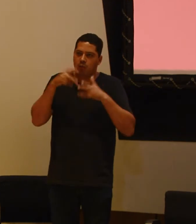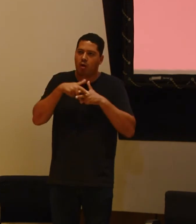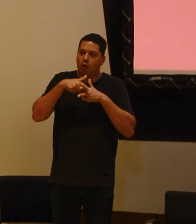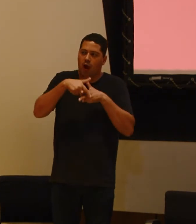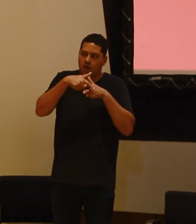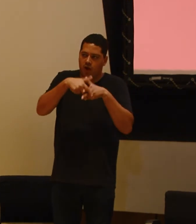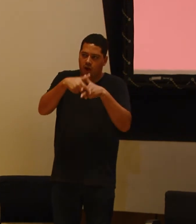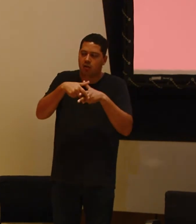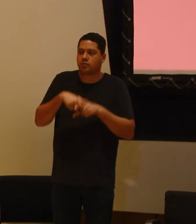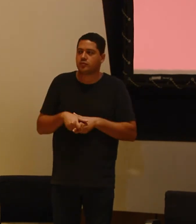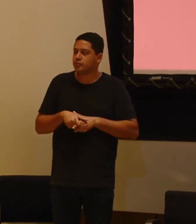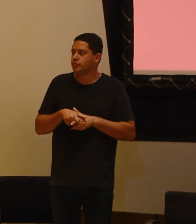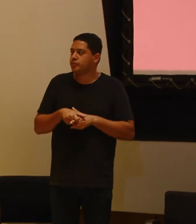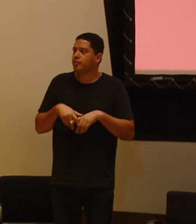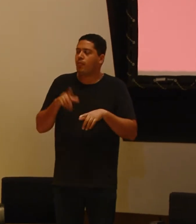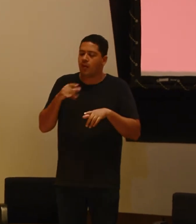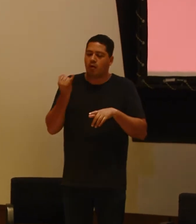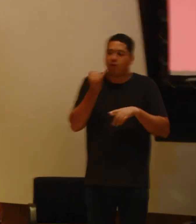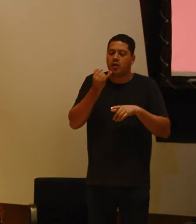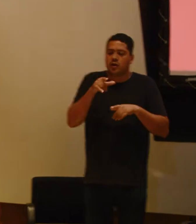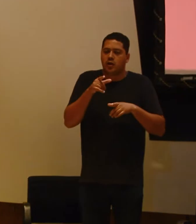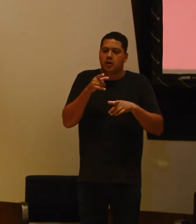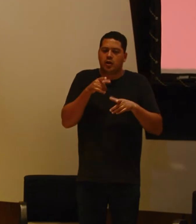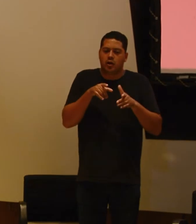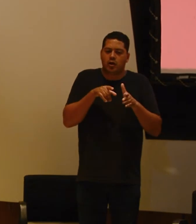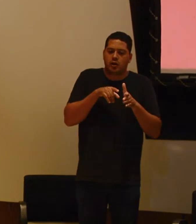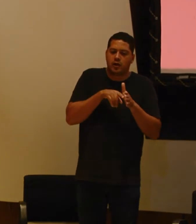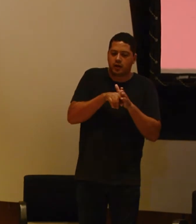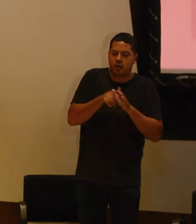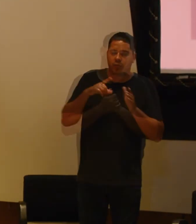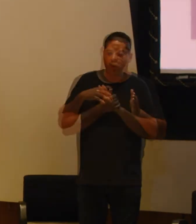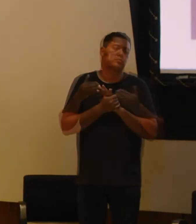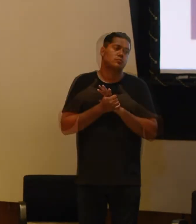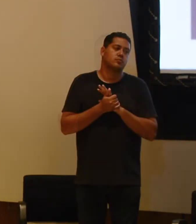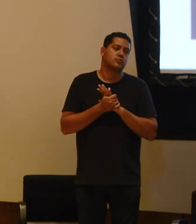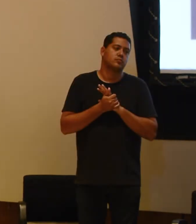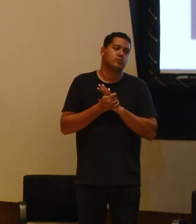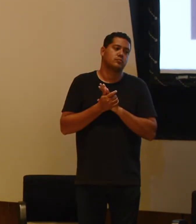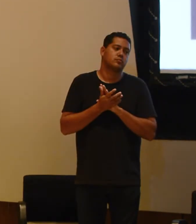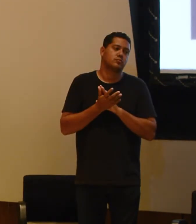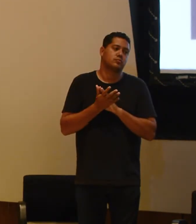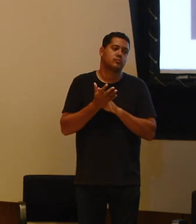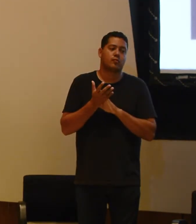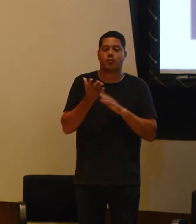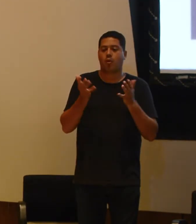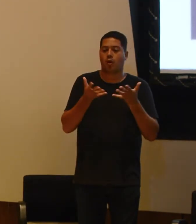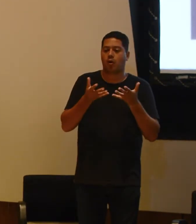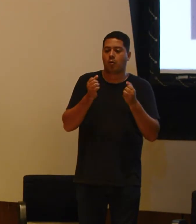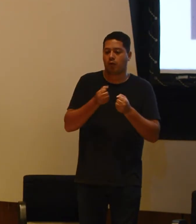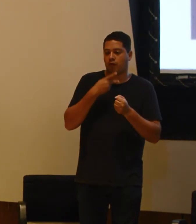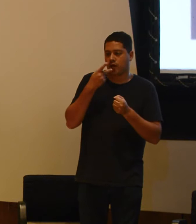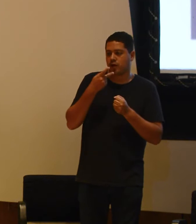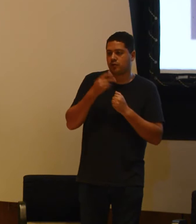com autismo, e também outros comprometimentos. Foi muito bom. Vou ficar aqui então. Então, agora a palavra,